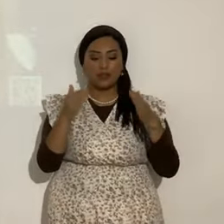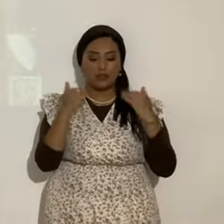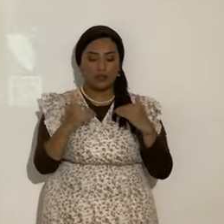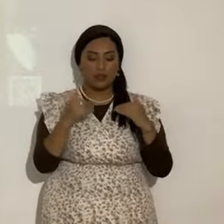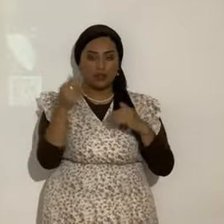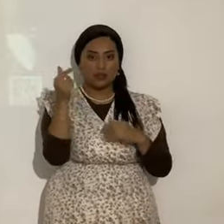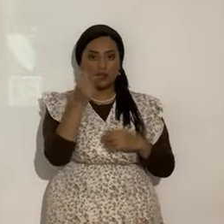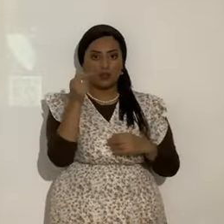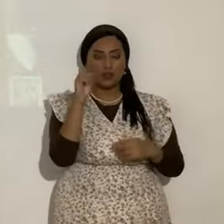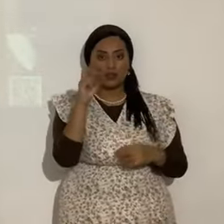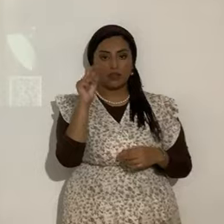Génesis 22